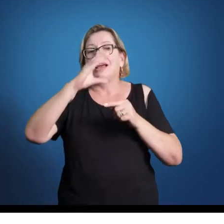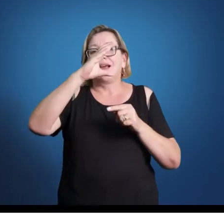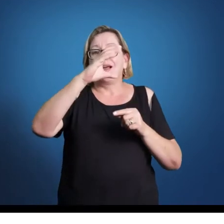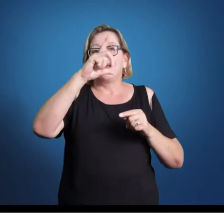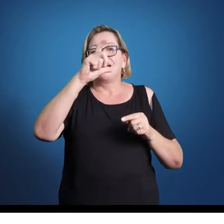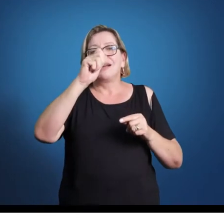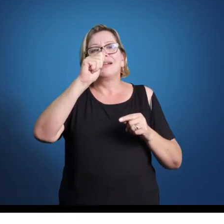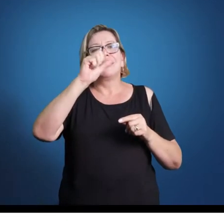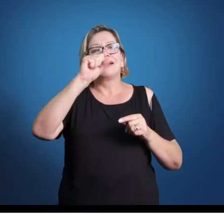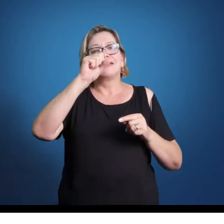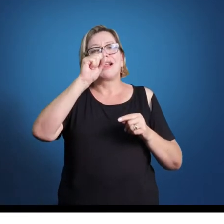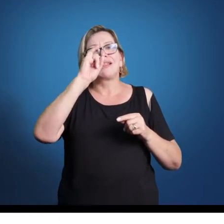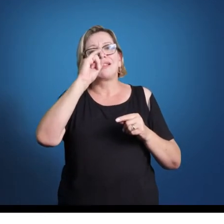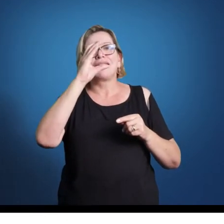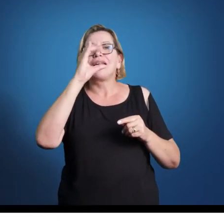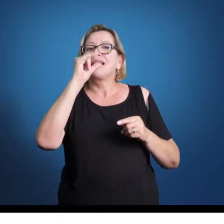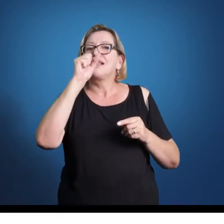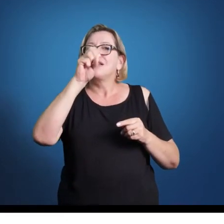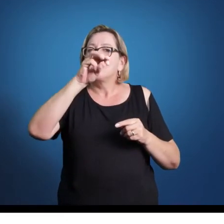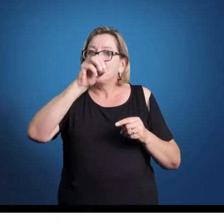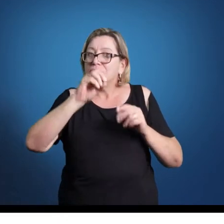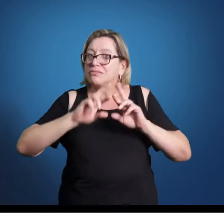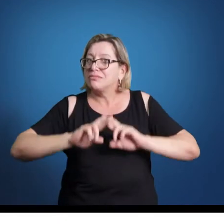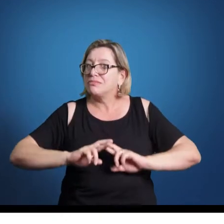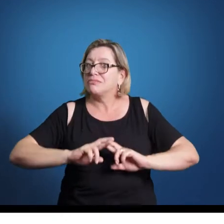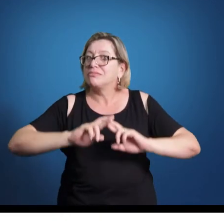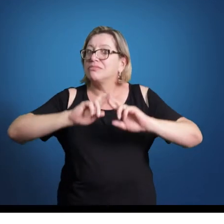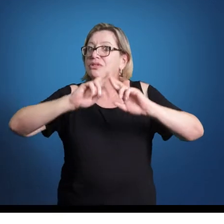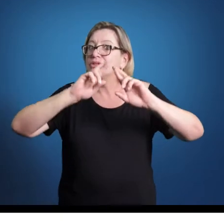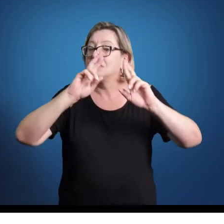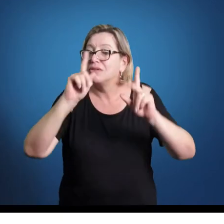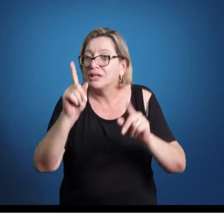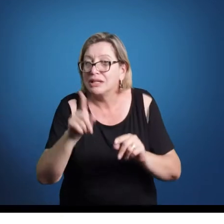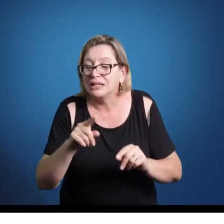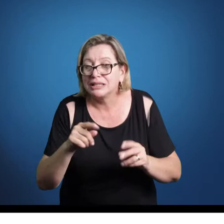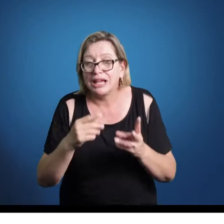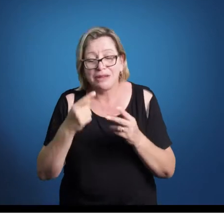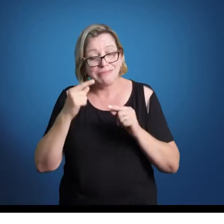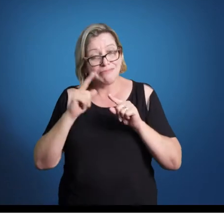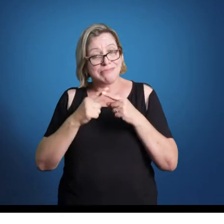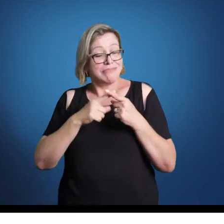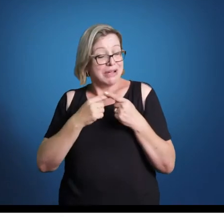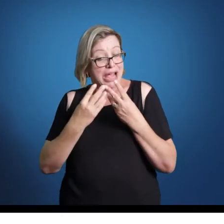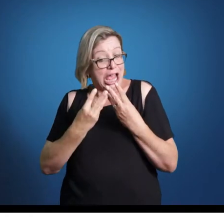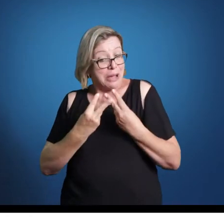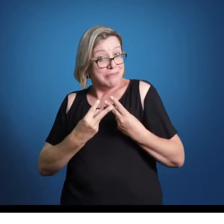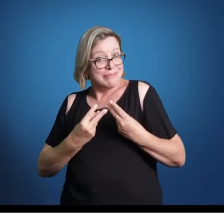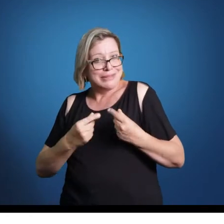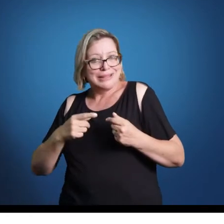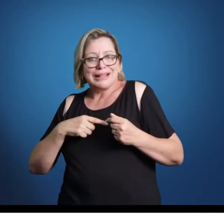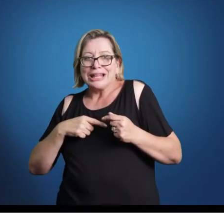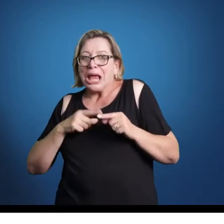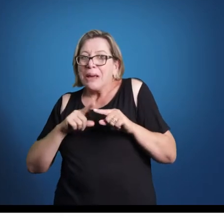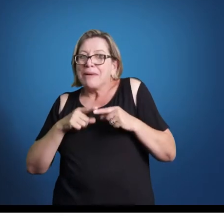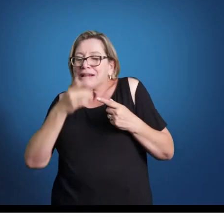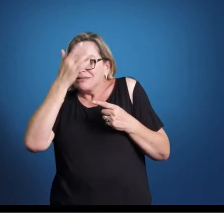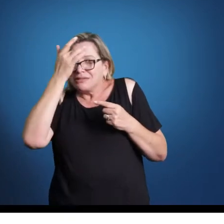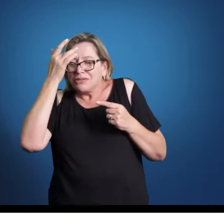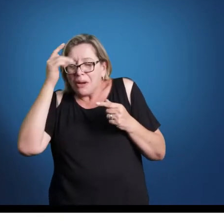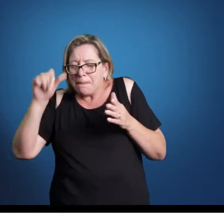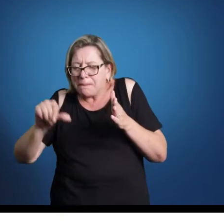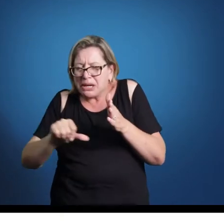para quem tem certa habilidade, já conhece há bastante tempo o repertório, mas para quem está tendo o primeiro contato, às vezes causa um